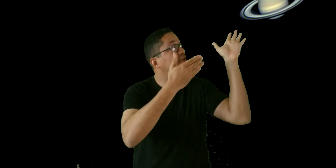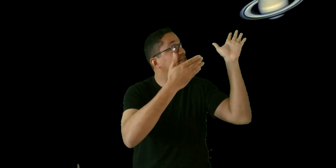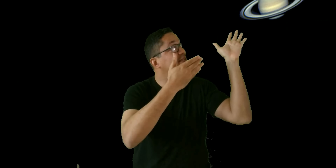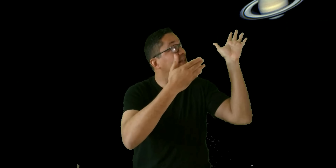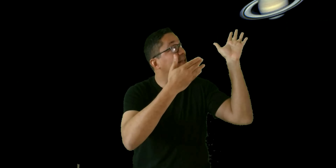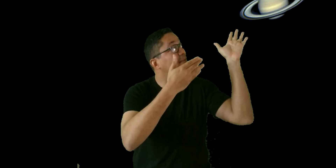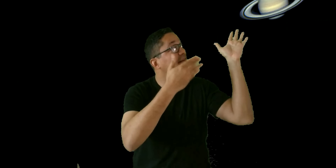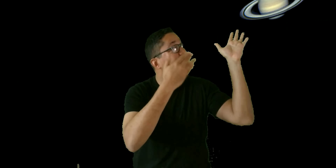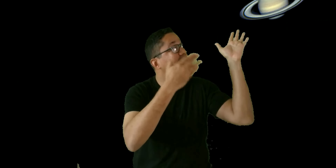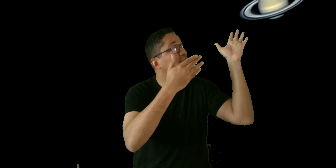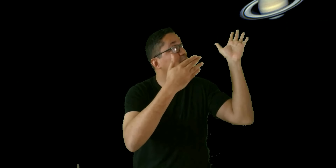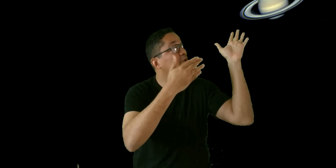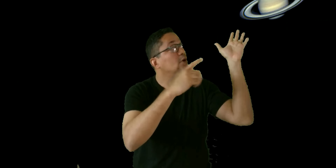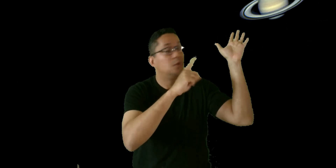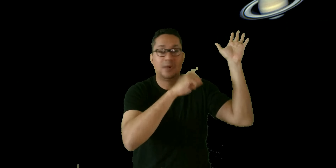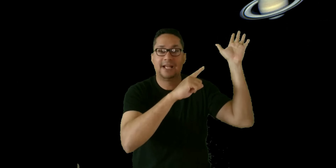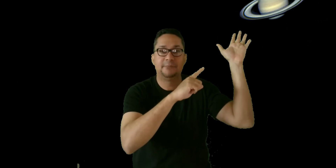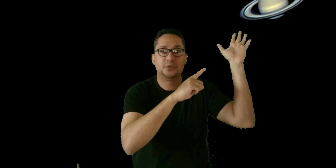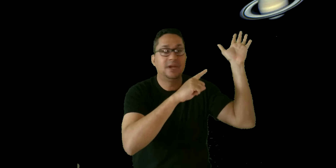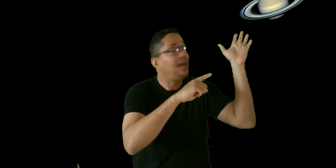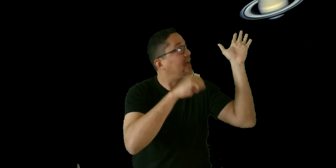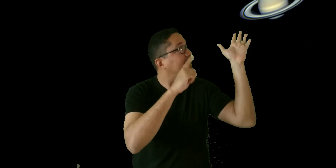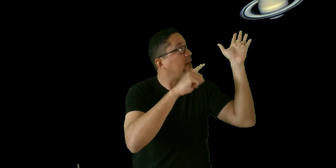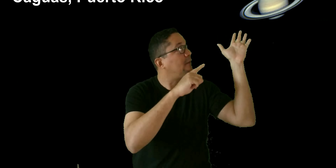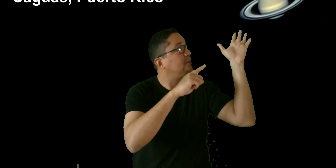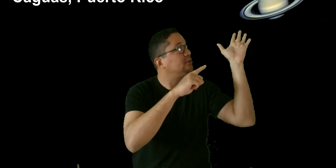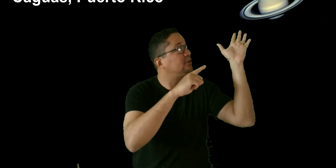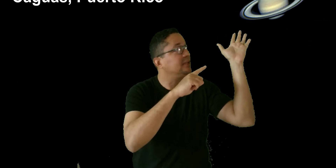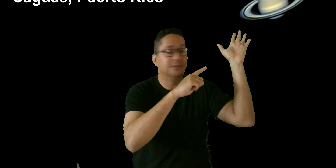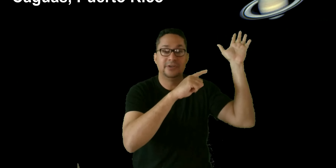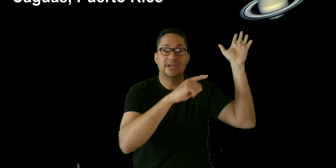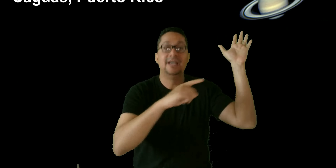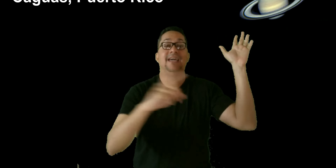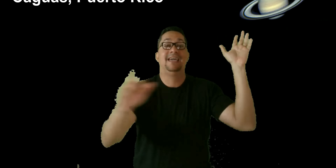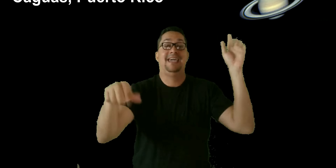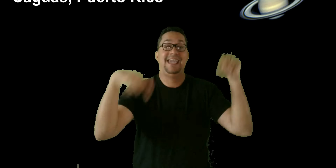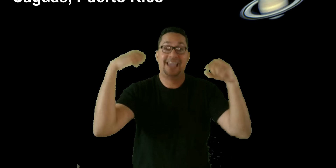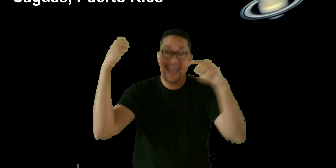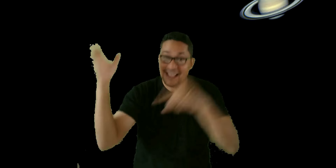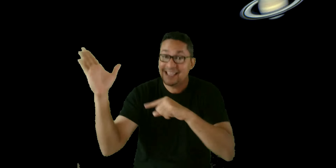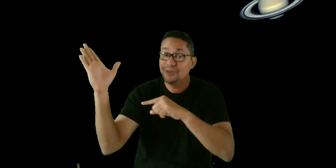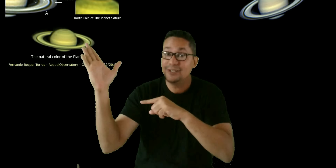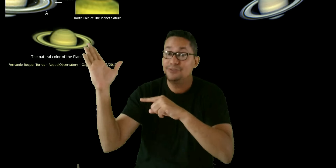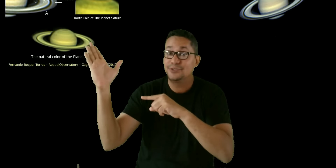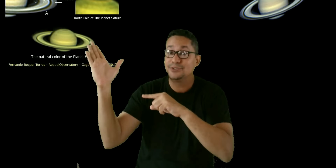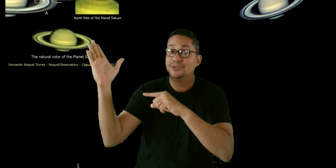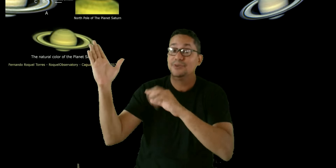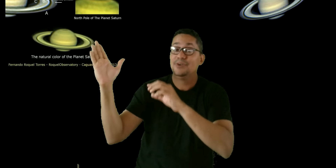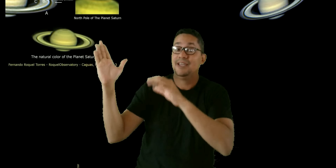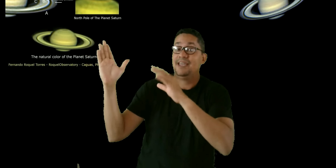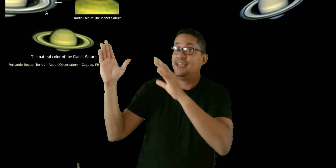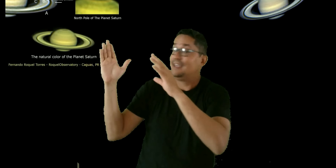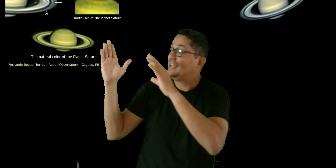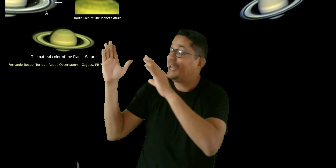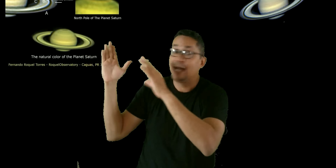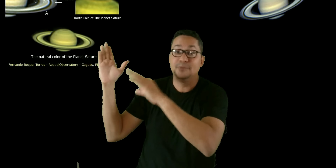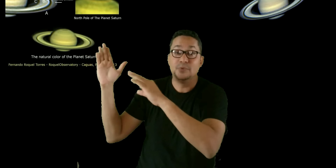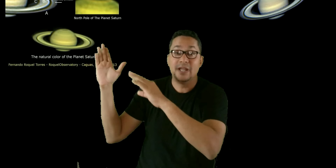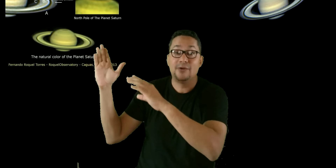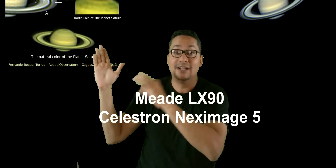reciente del planeta Saturno, cual capturé en Caguas, Puerto Rico. En esta otra foto, la capturé con